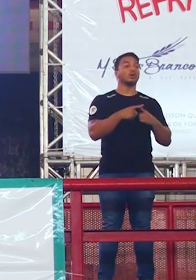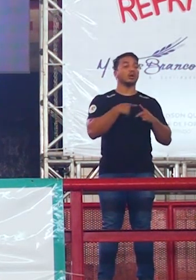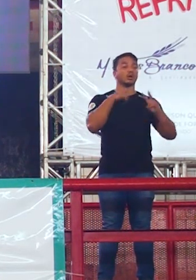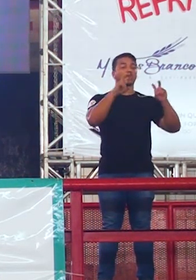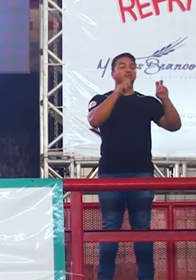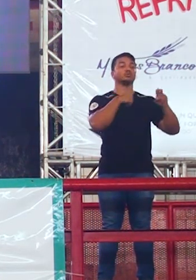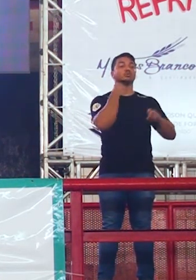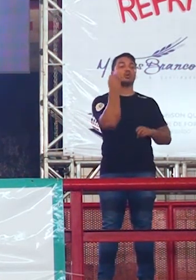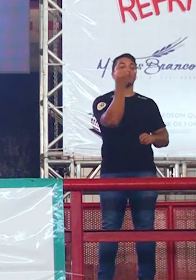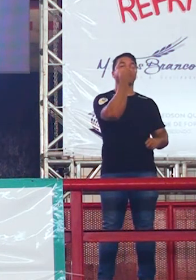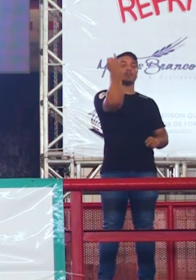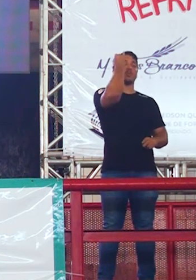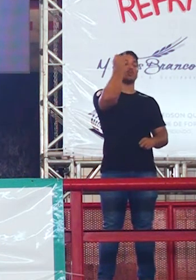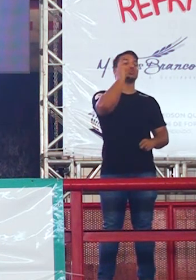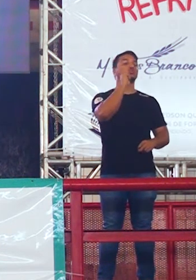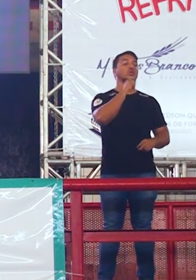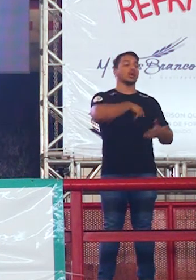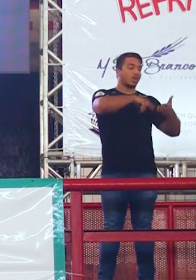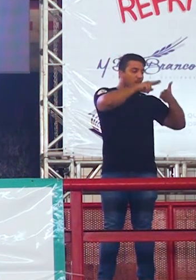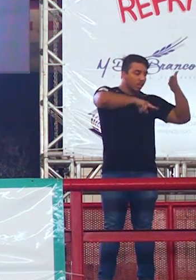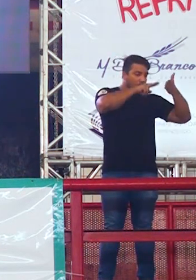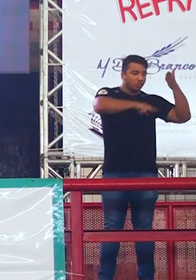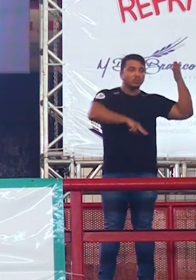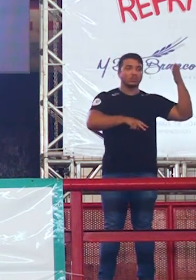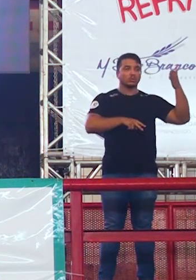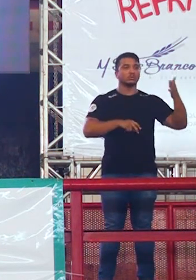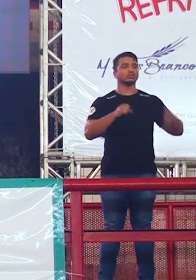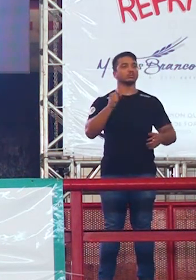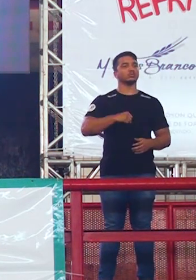falar da importância da leitura, sim.